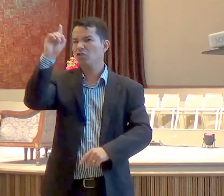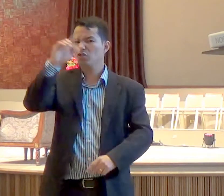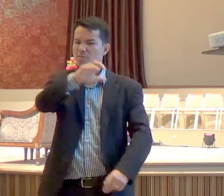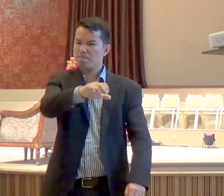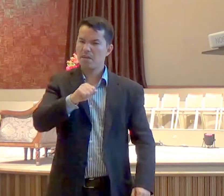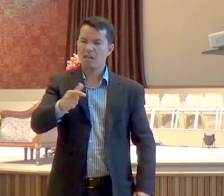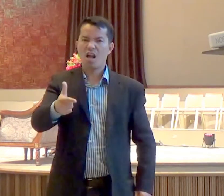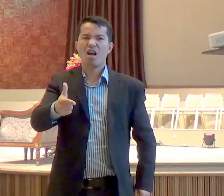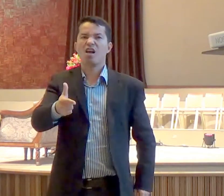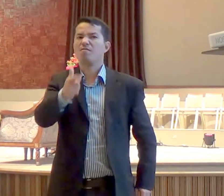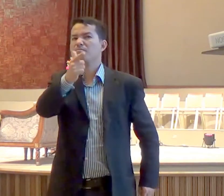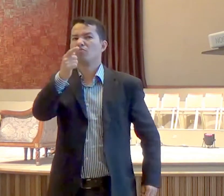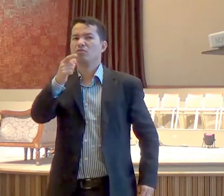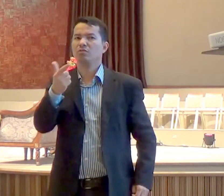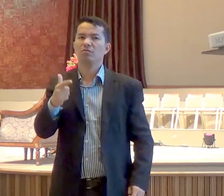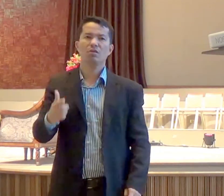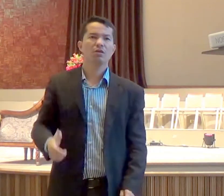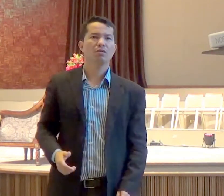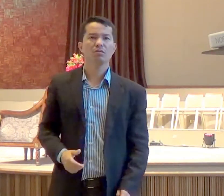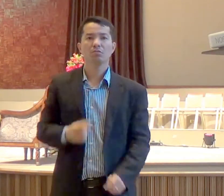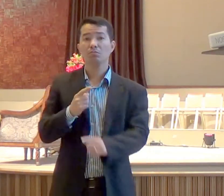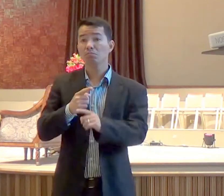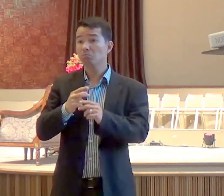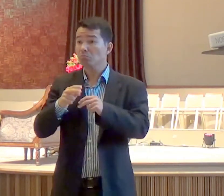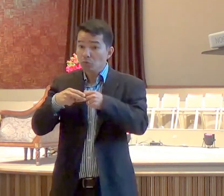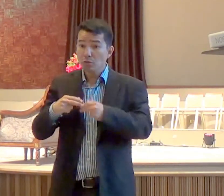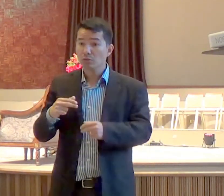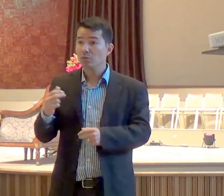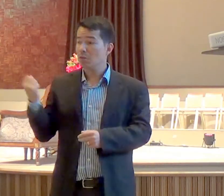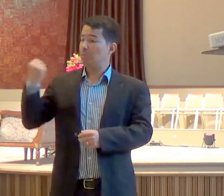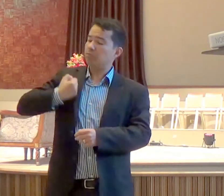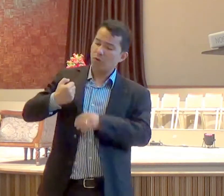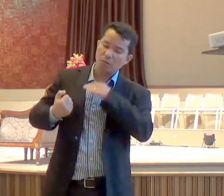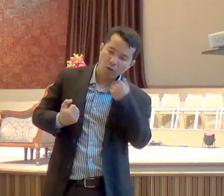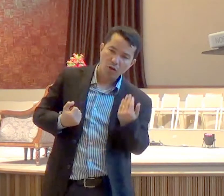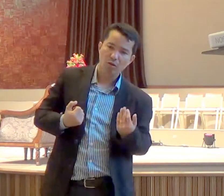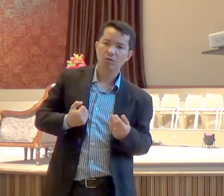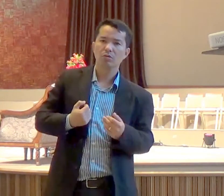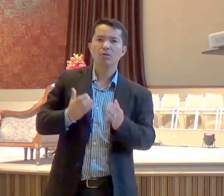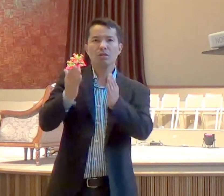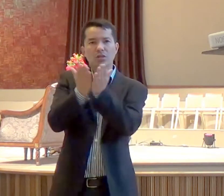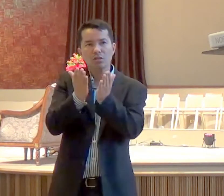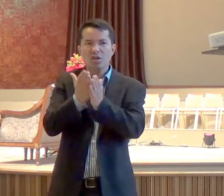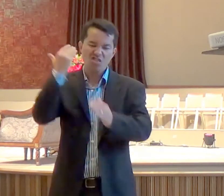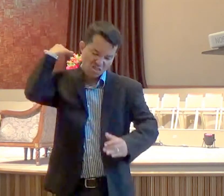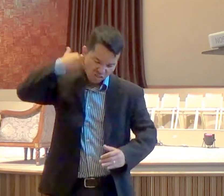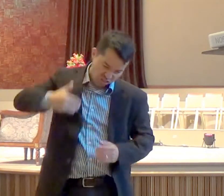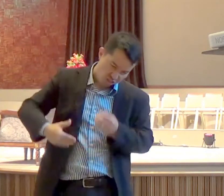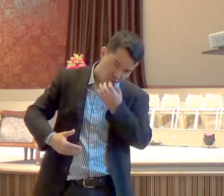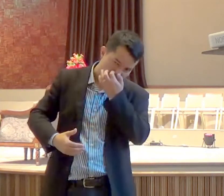por isso o povo de Deus, é perseguido, e morre, por isso os cristãos, decapitados, porque não pegam em armas,